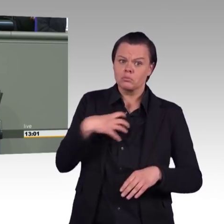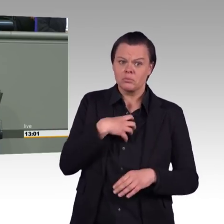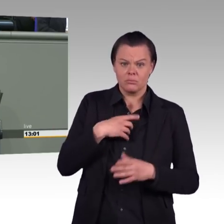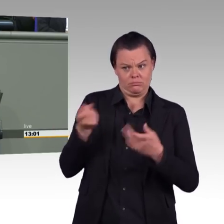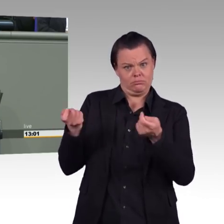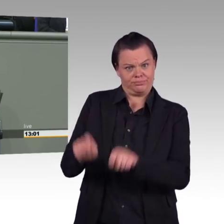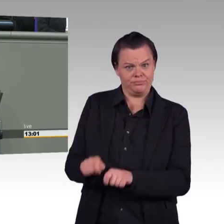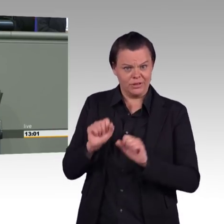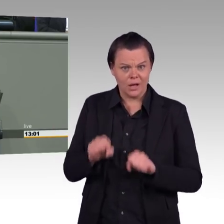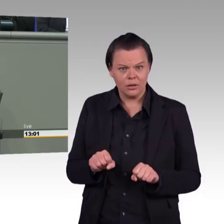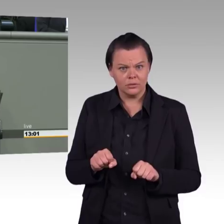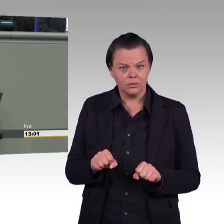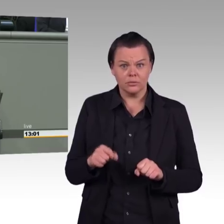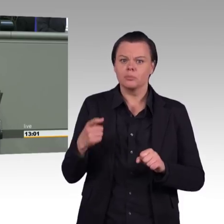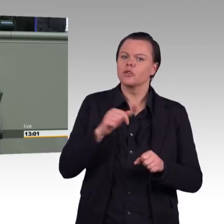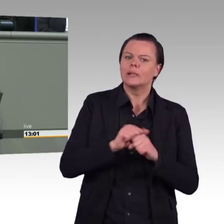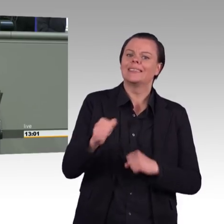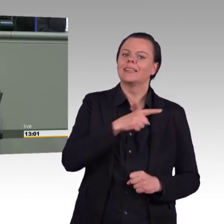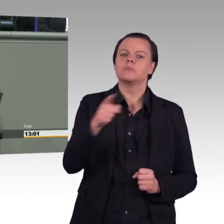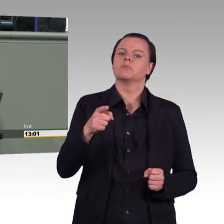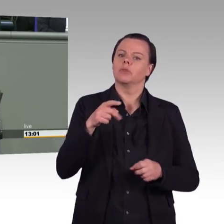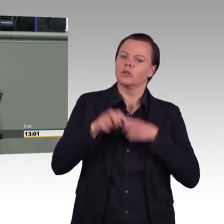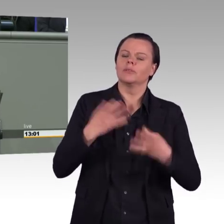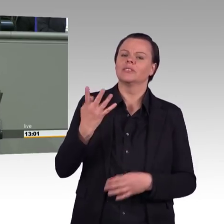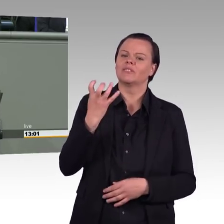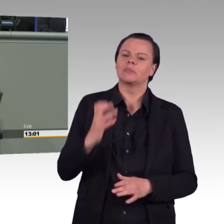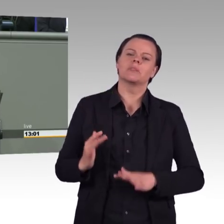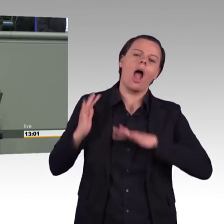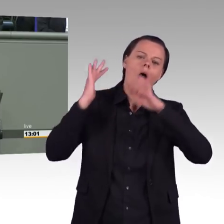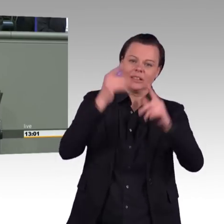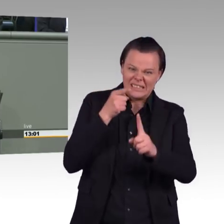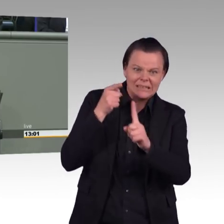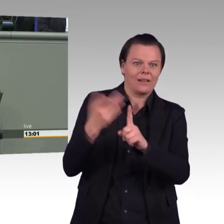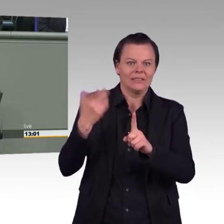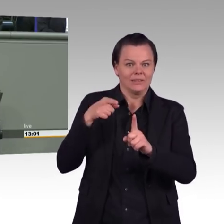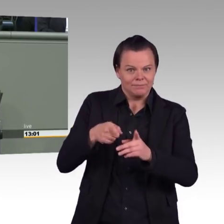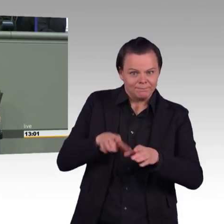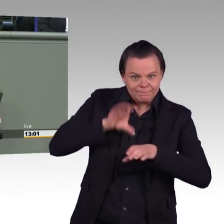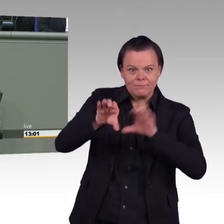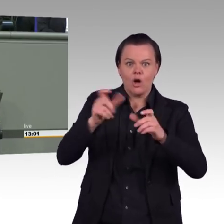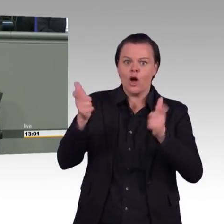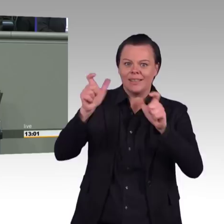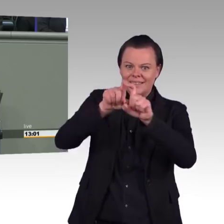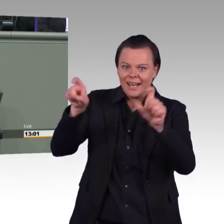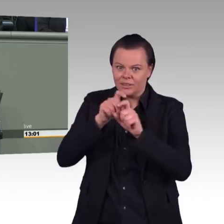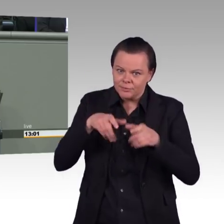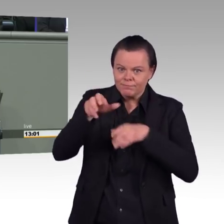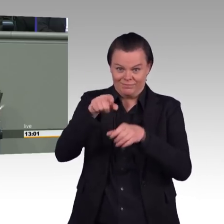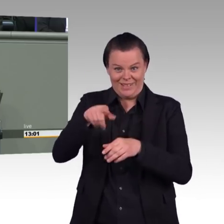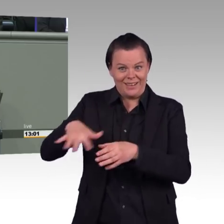in der Region, wenn Sie verbindlich Ihren Konzern umbauen auf einen Konzern der Zukunft, der nicht mehr Kohle produziert